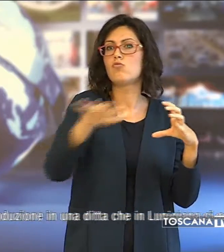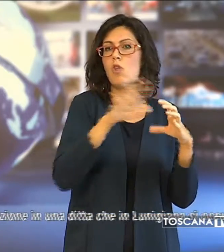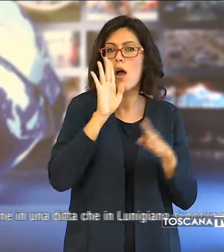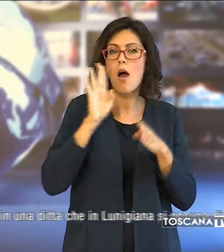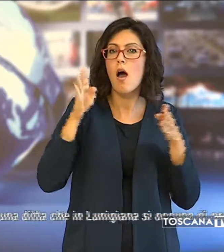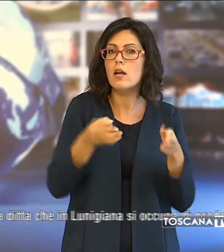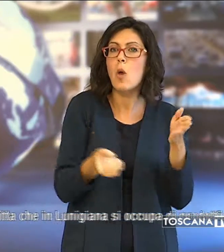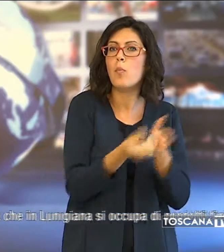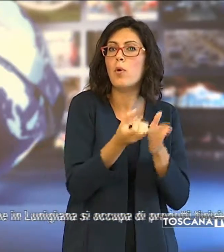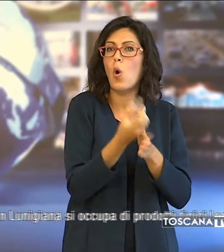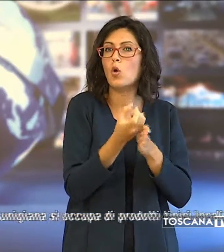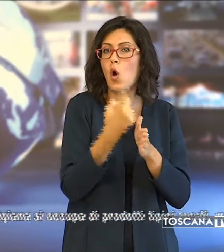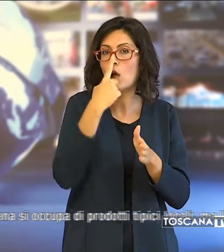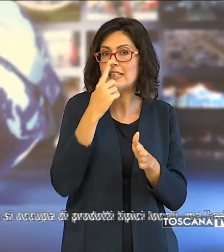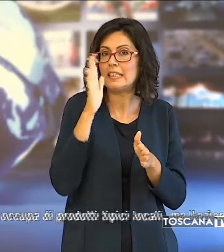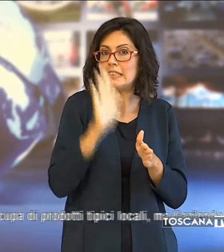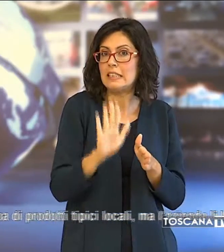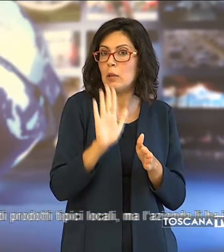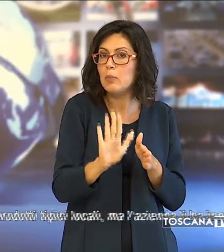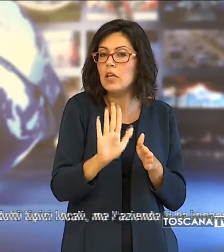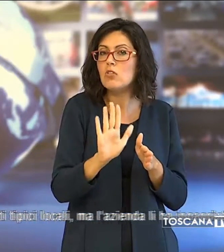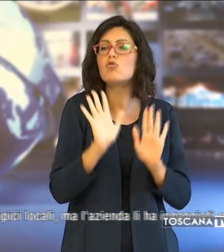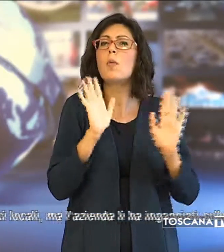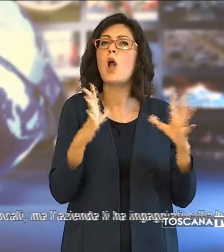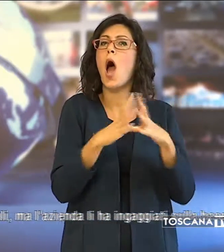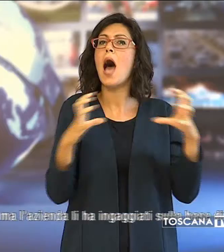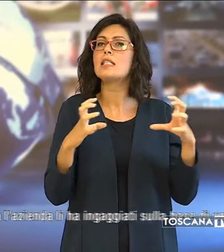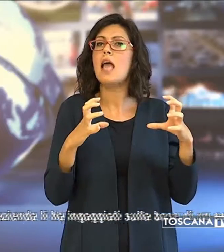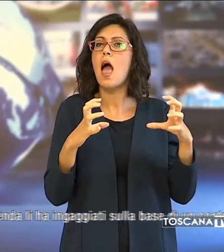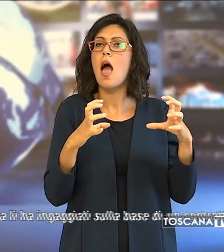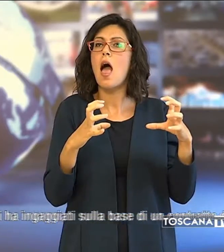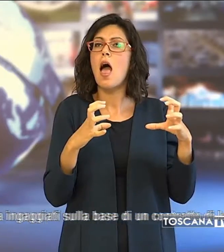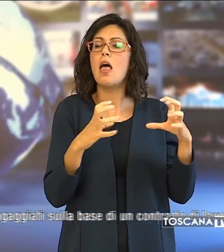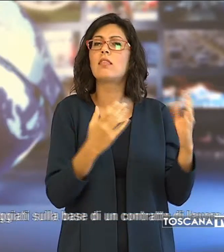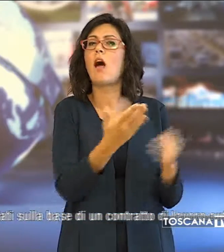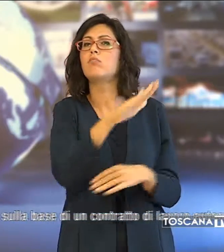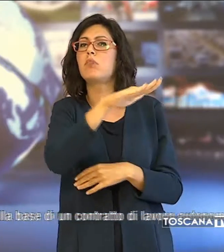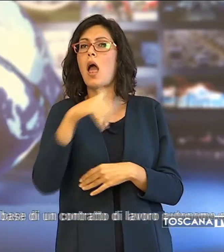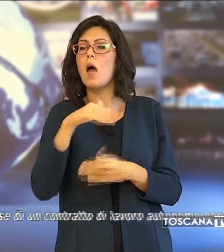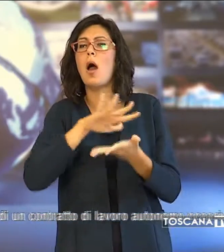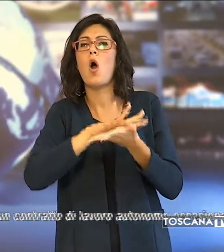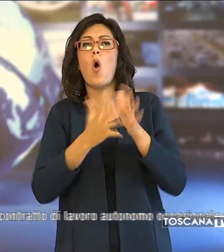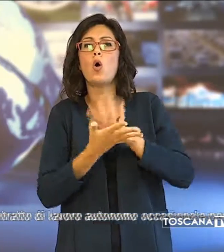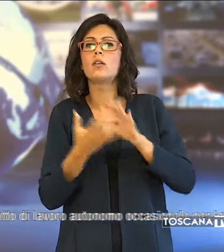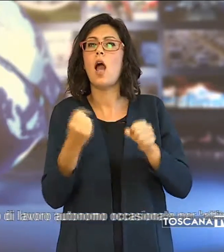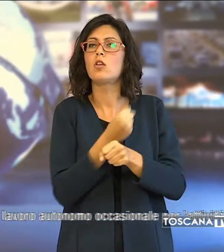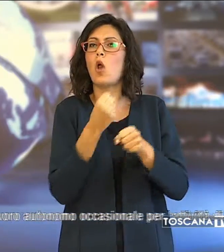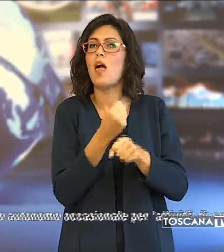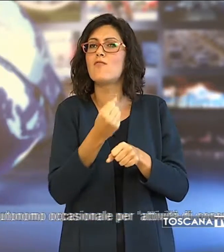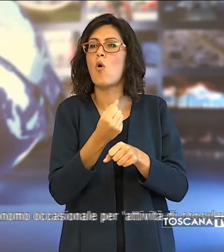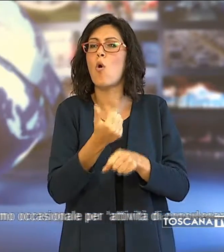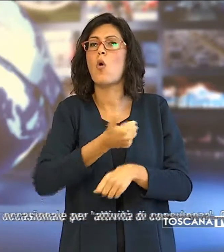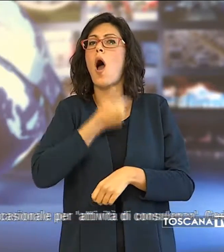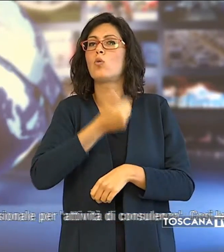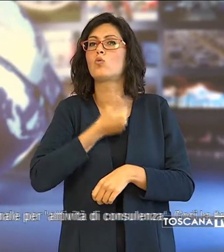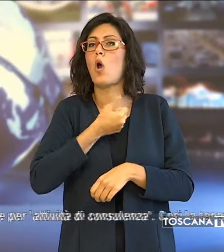prodotti tipici locali, ma l'azienda li ha ingaggiati sulla base di un contratto di lavoro autonomo